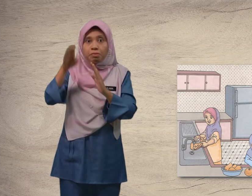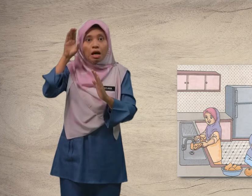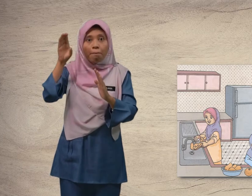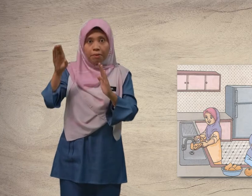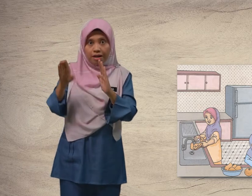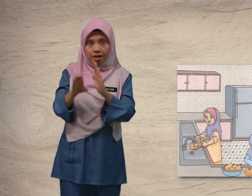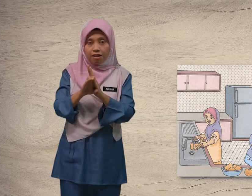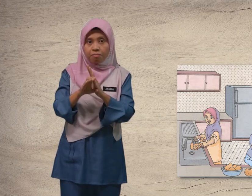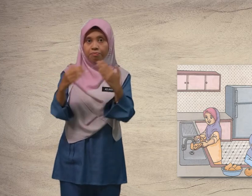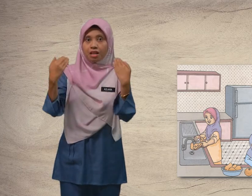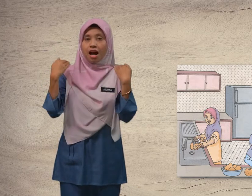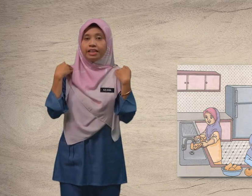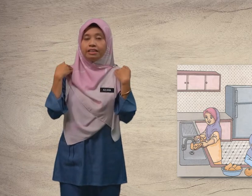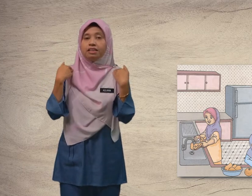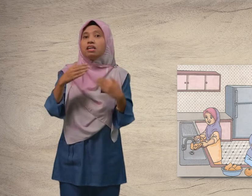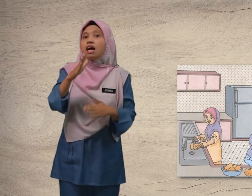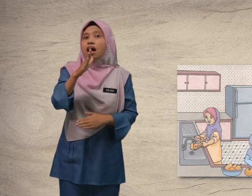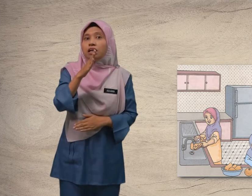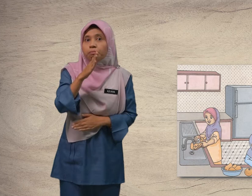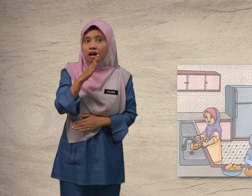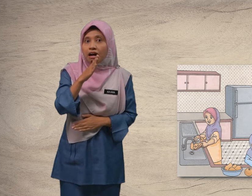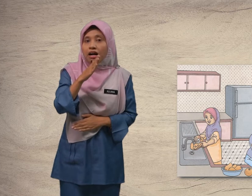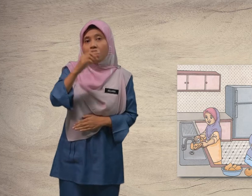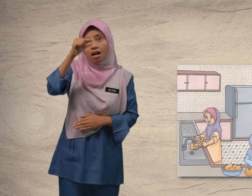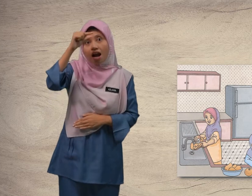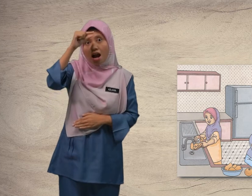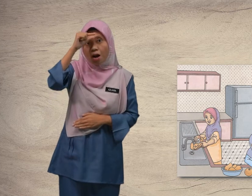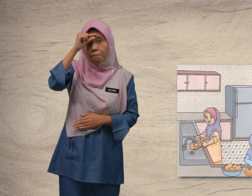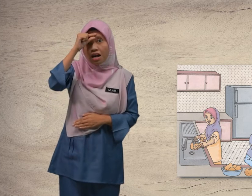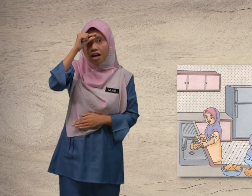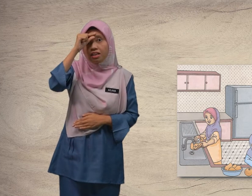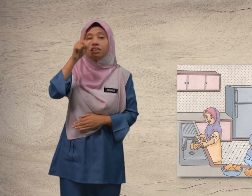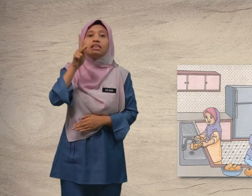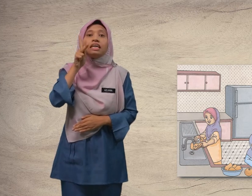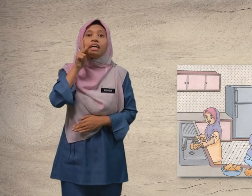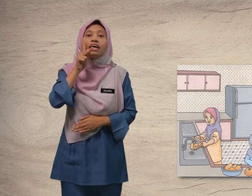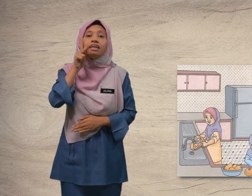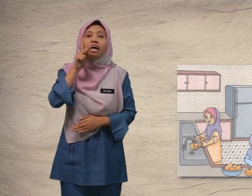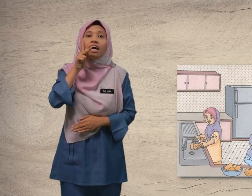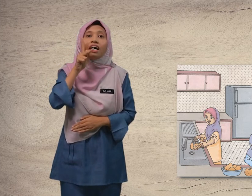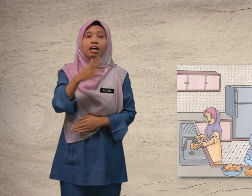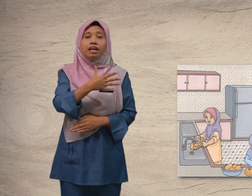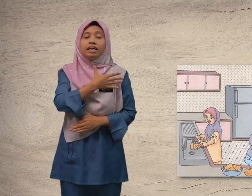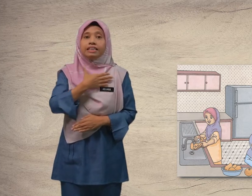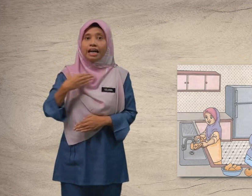gambar ada emak, abang, kakak dan